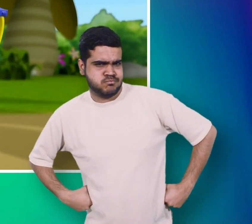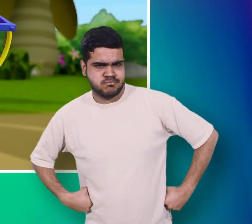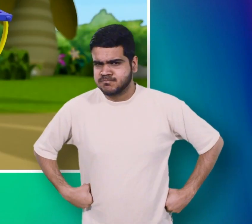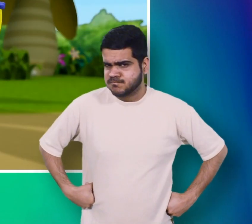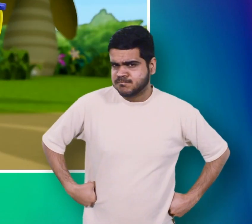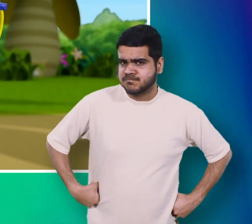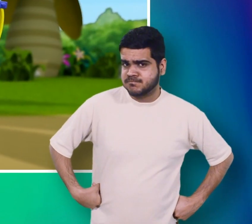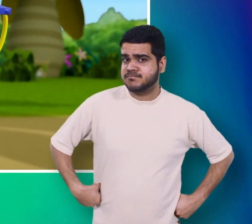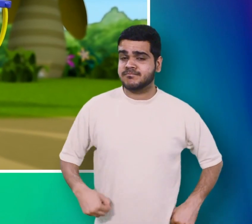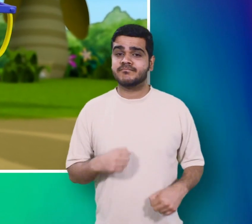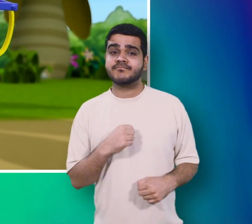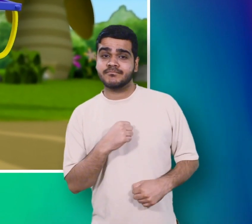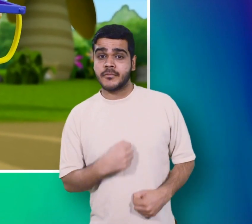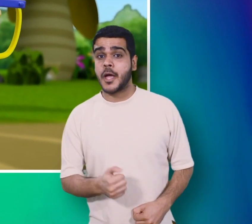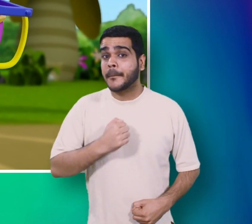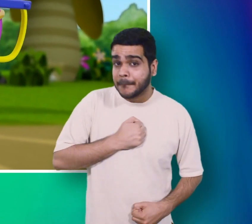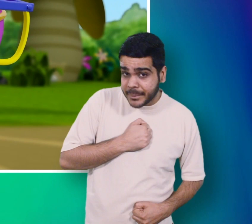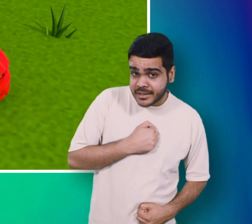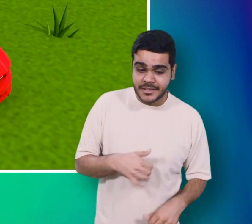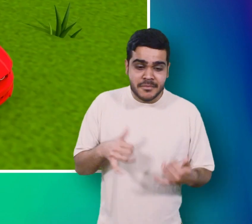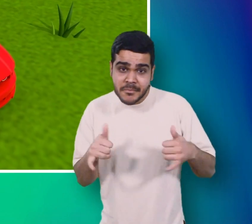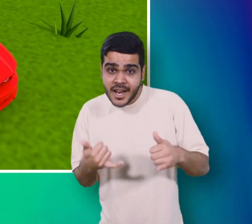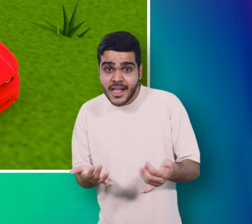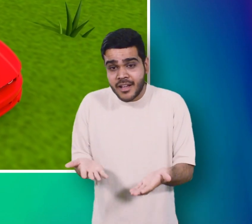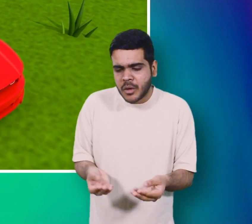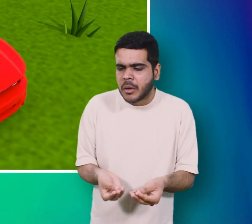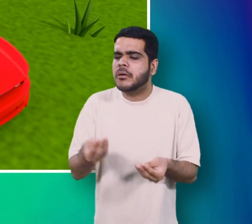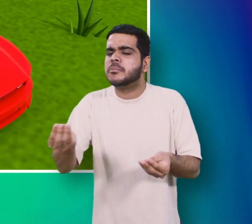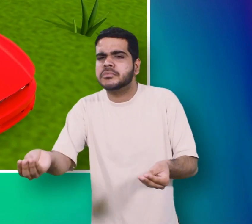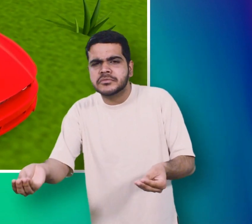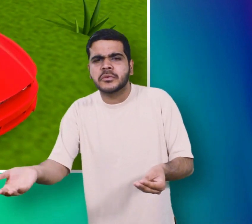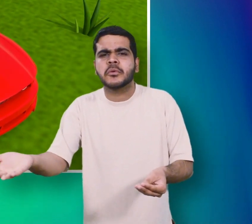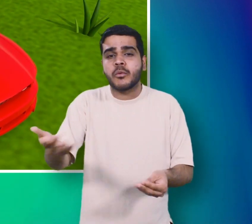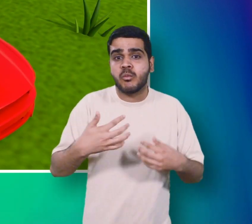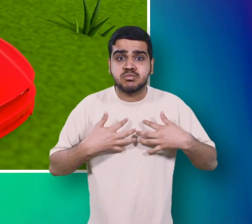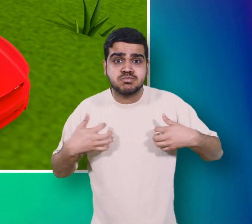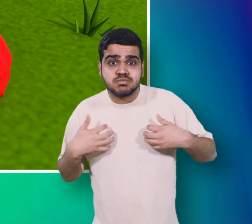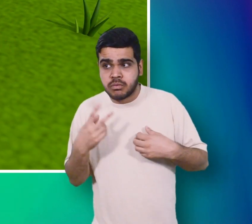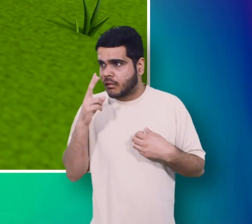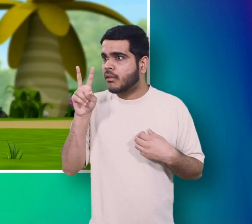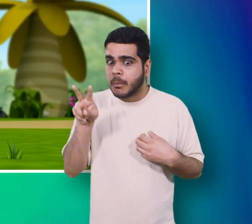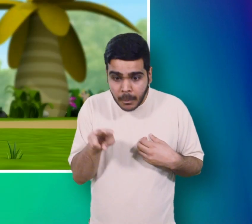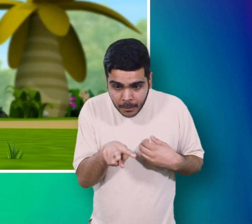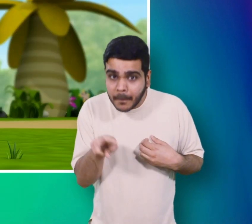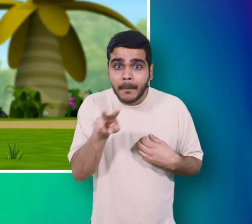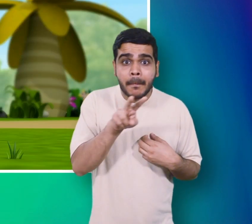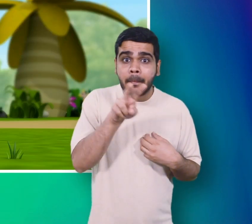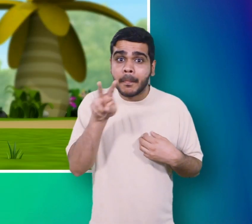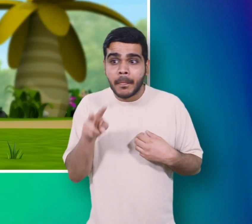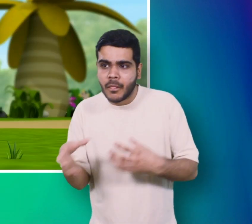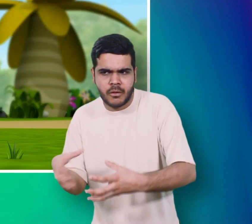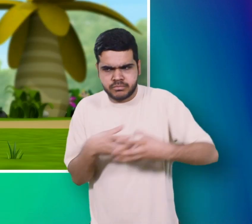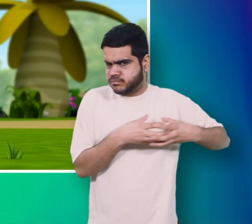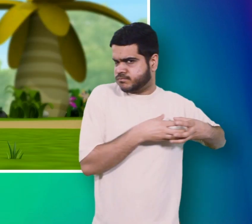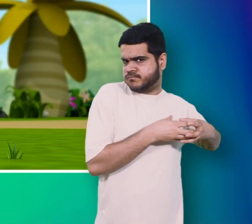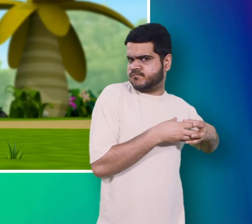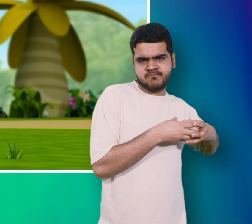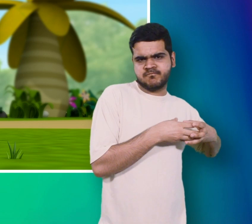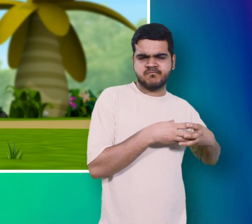आ रहा था मेरा खिलोना भी वा पड़ा था बंदर भी उसी के पास खड़ा था मेरे खिलोने को जट से